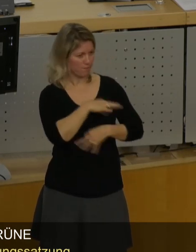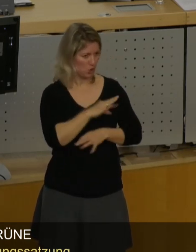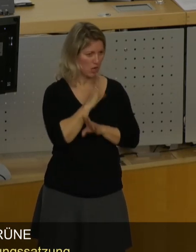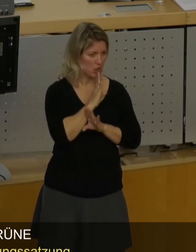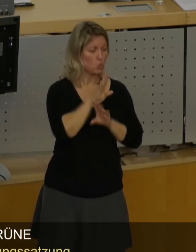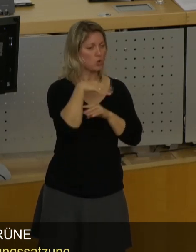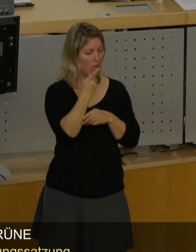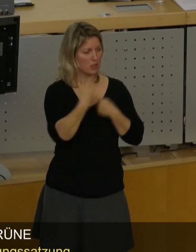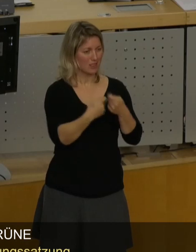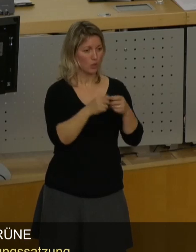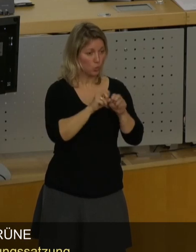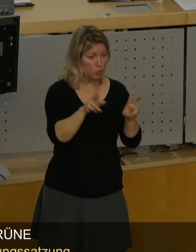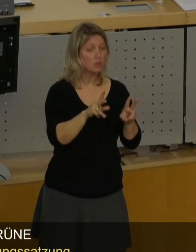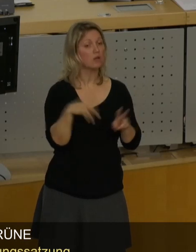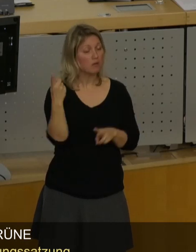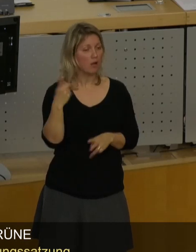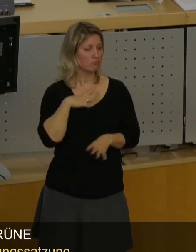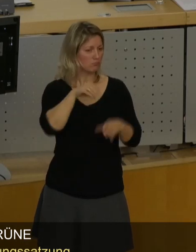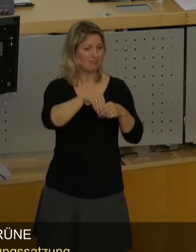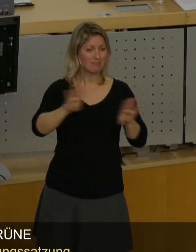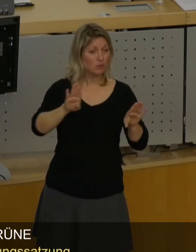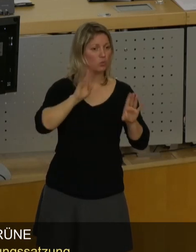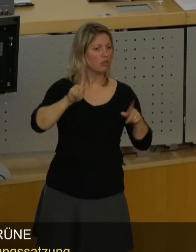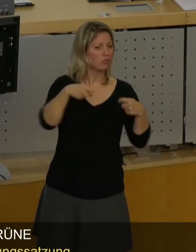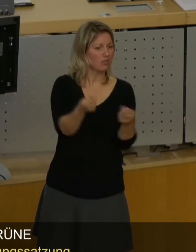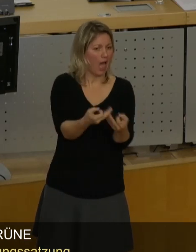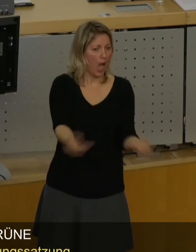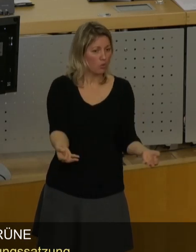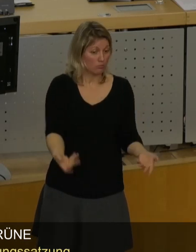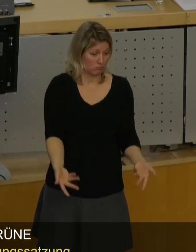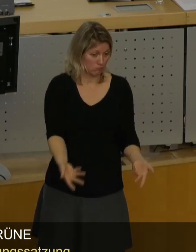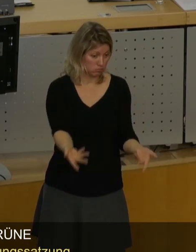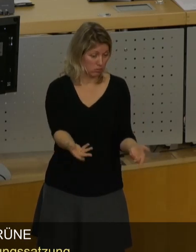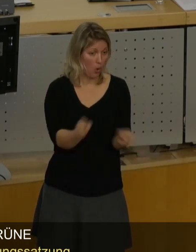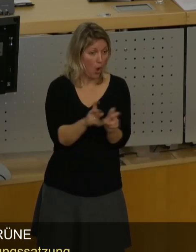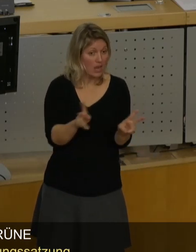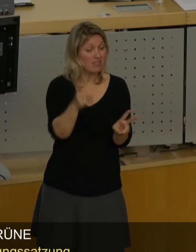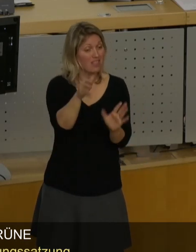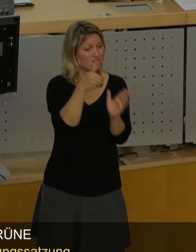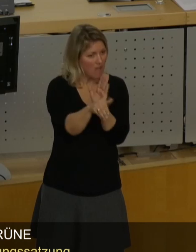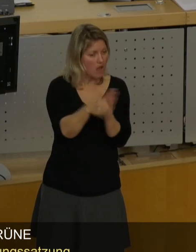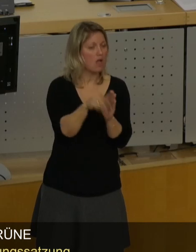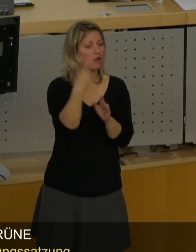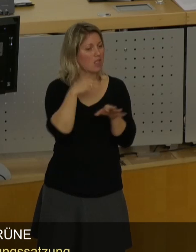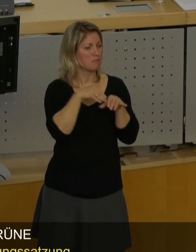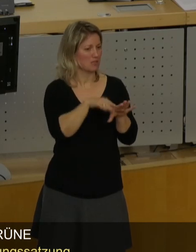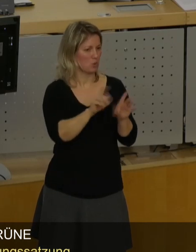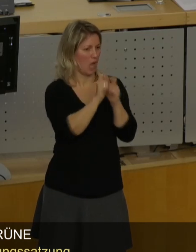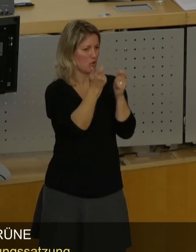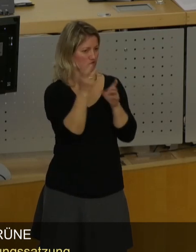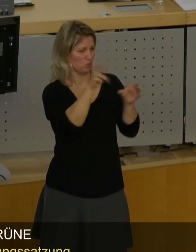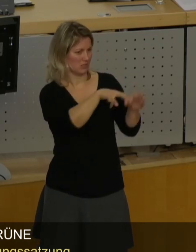irgendwas behandelt, ich bin da aber nicht dabei, und rauskommen tut auch nichts, bitte schön, dann können Sie sich weiterhin an die Petitionsausschüsse wenden.